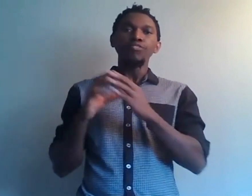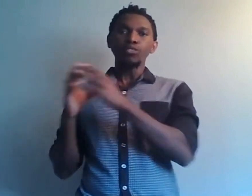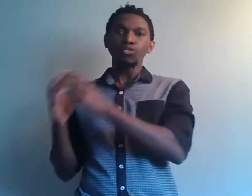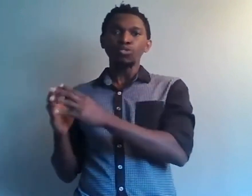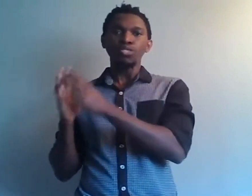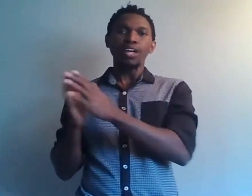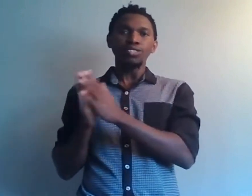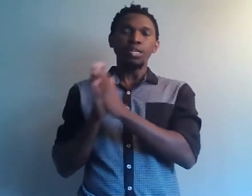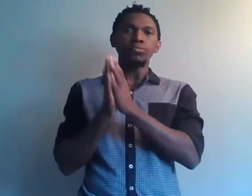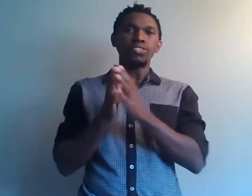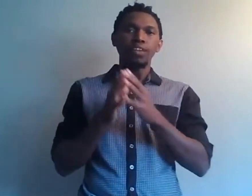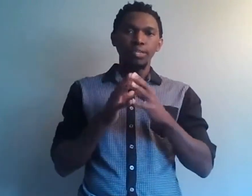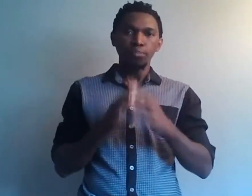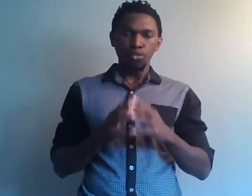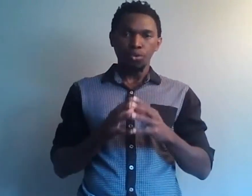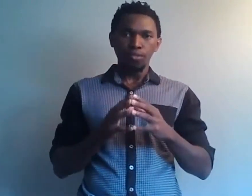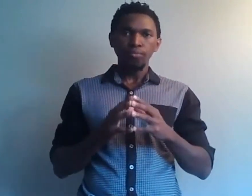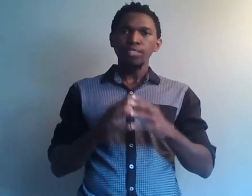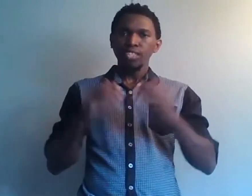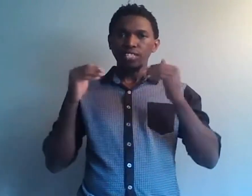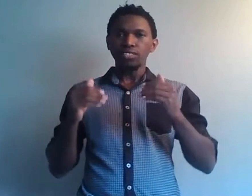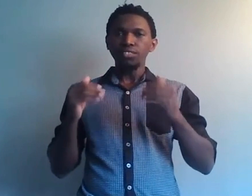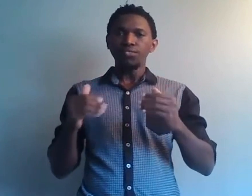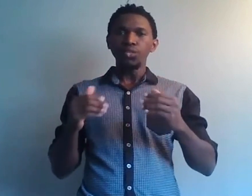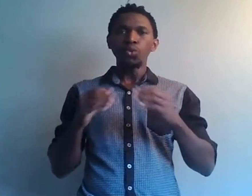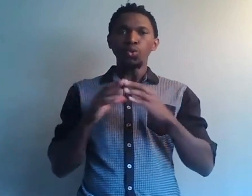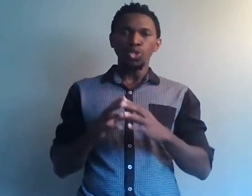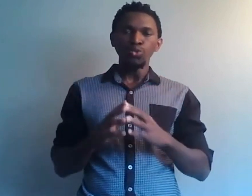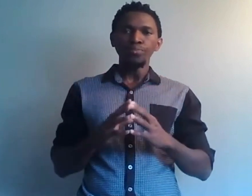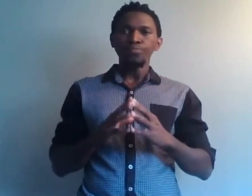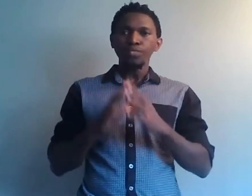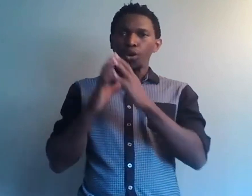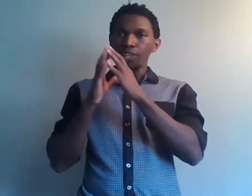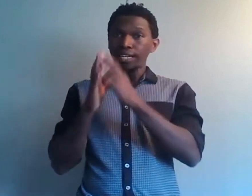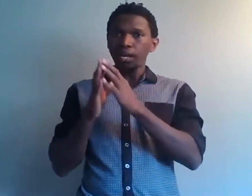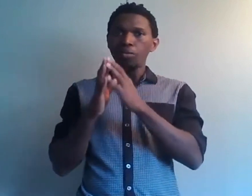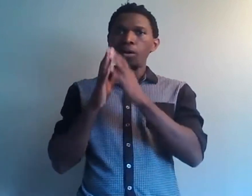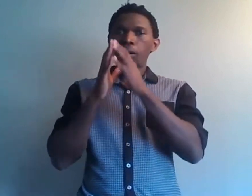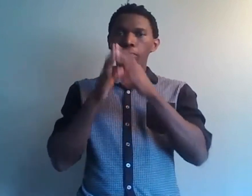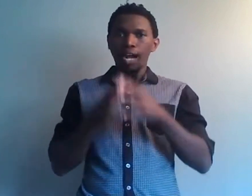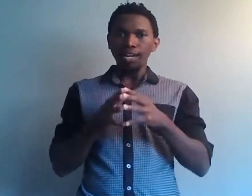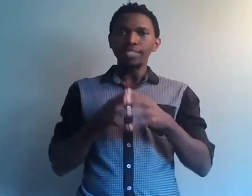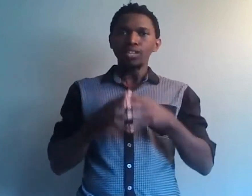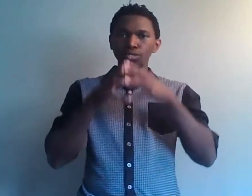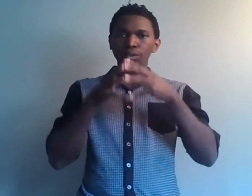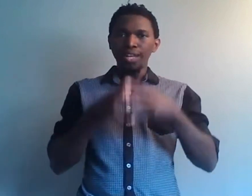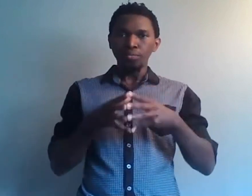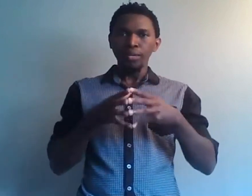faire en sorte que cet argent-là puisse travailler pour toi. Et dans cette vidéo, aujourd'hui, on va clairement parler de l'aspect